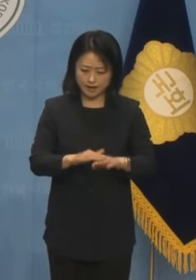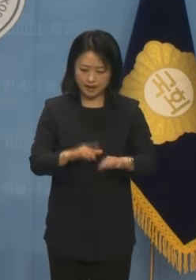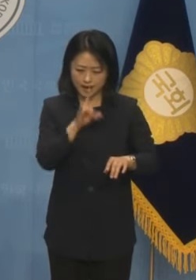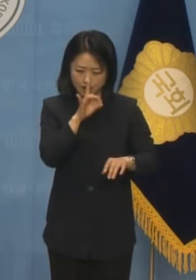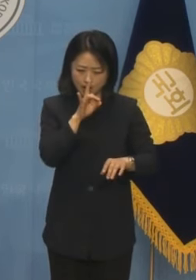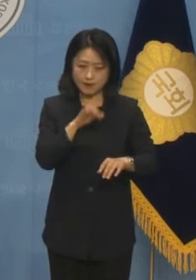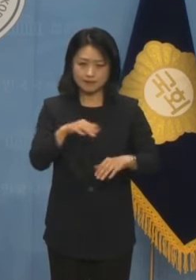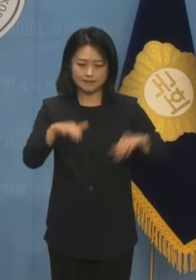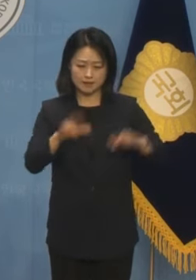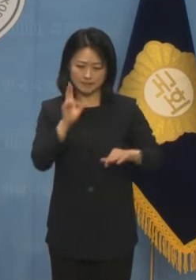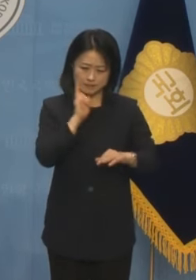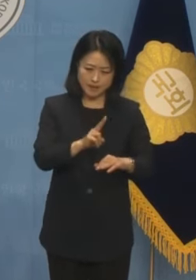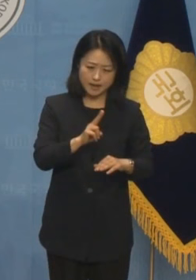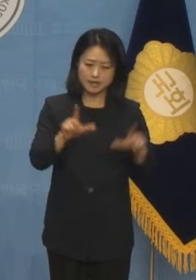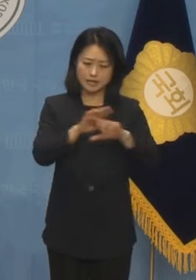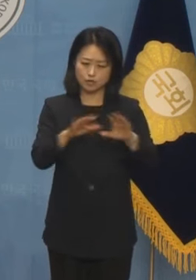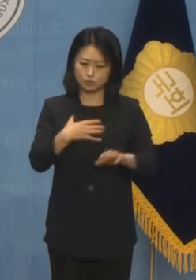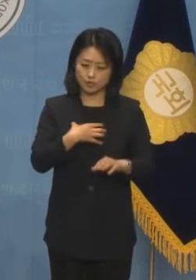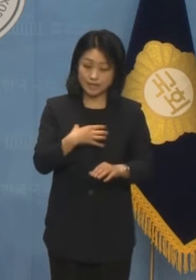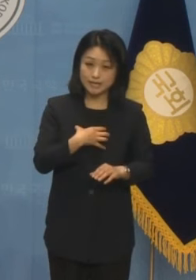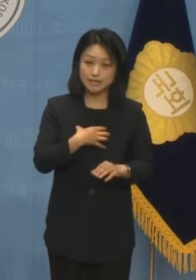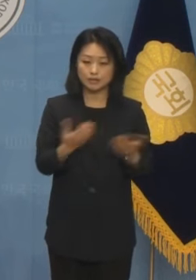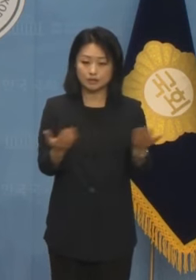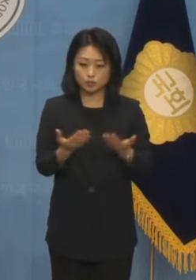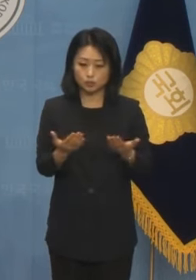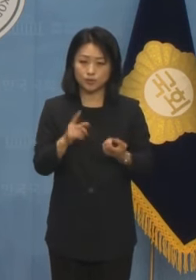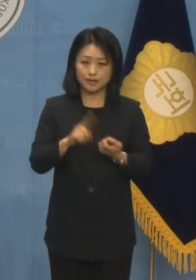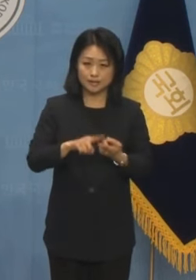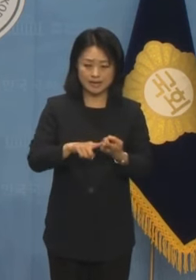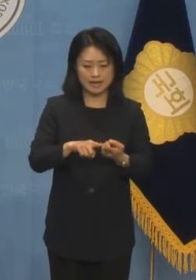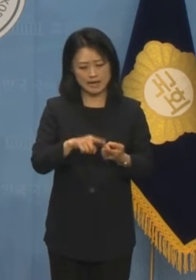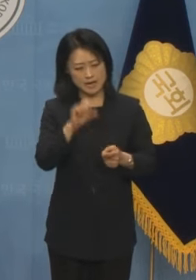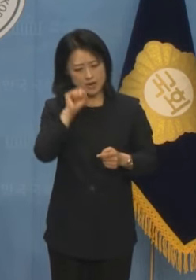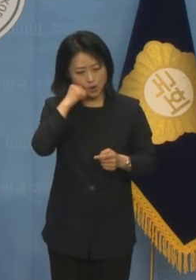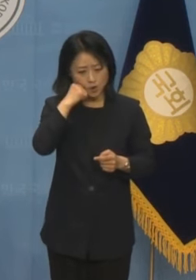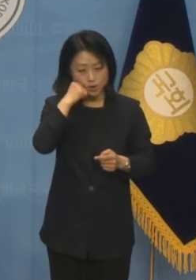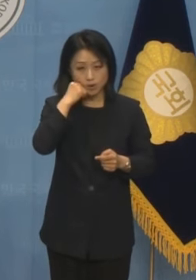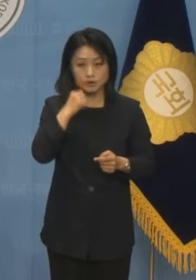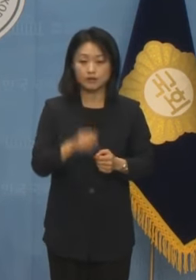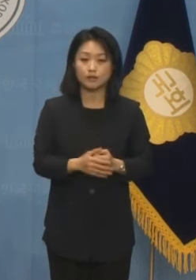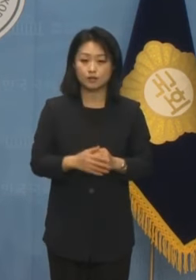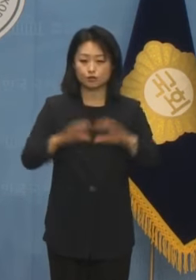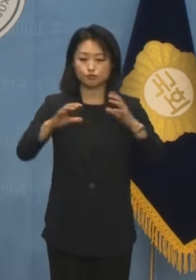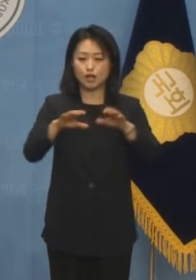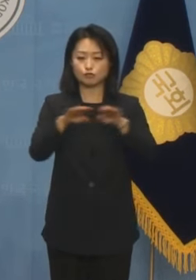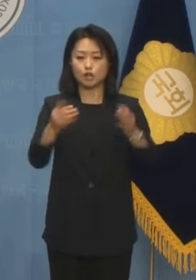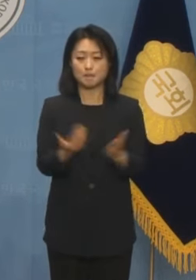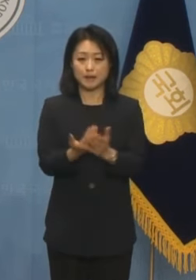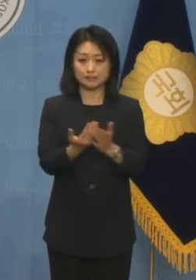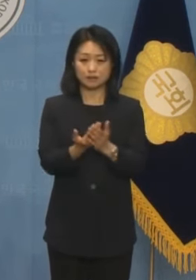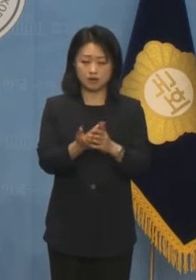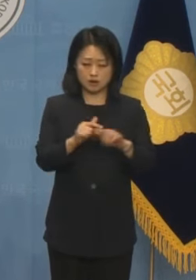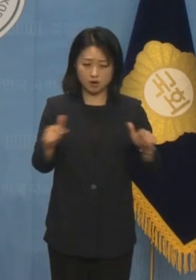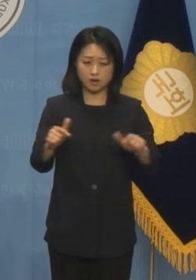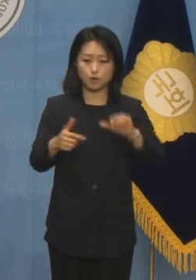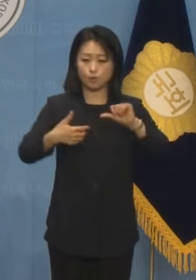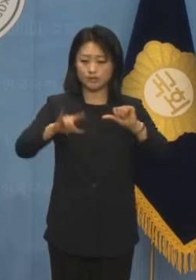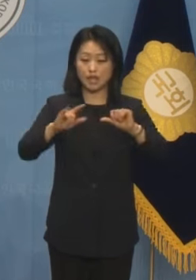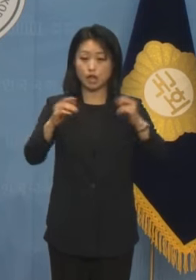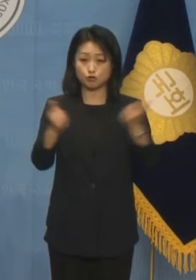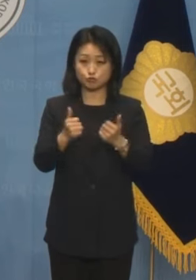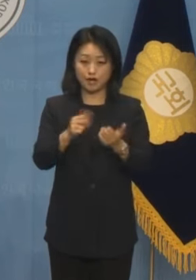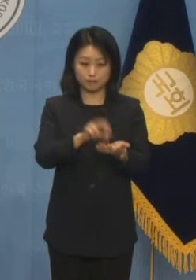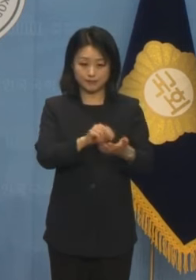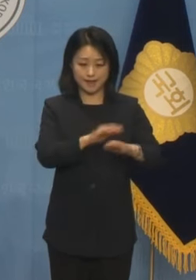불공정, 기후위기, 그리고 노동의 정의로운 전환, 국가균형발전 등 당면한 5대 국가적